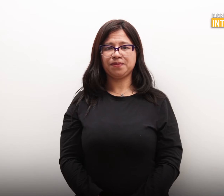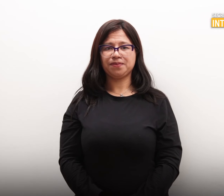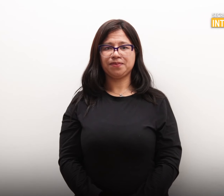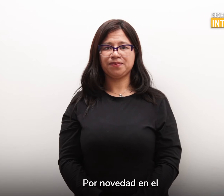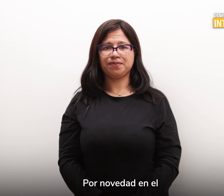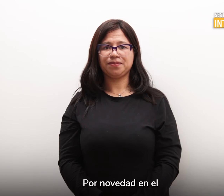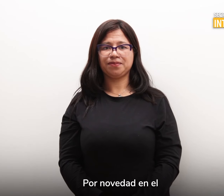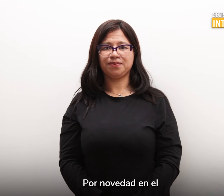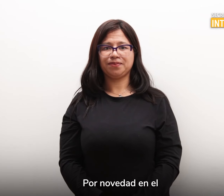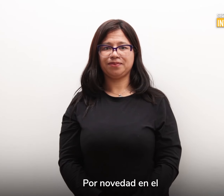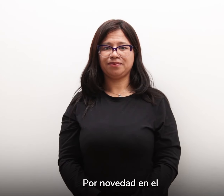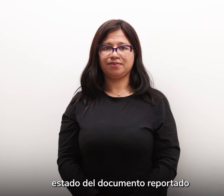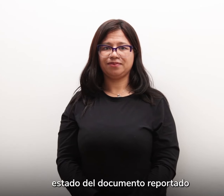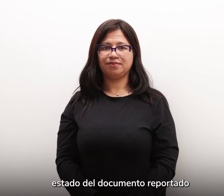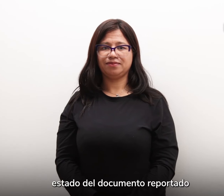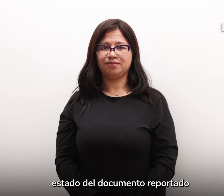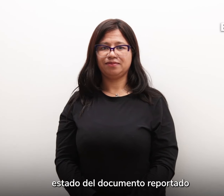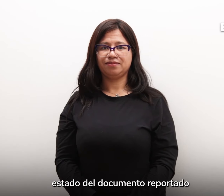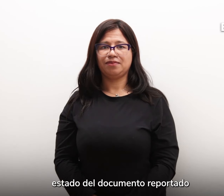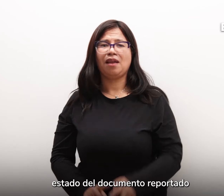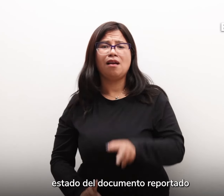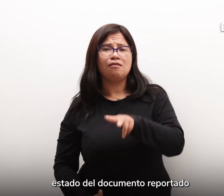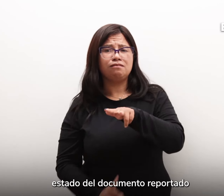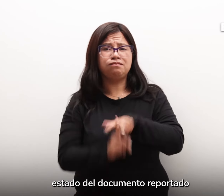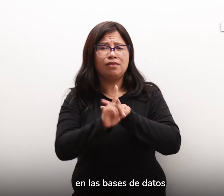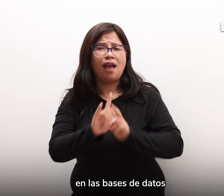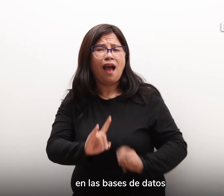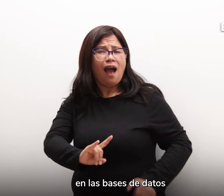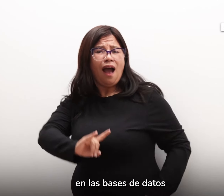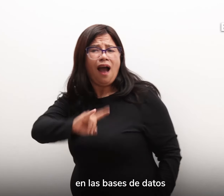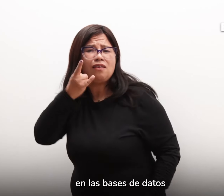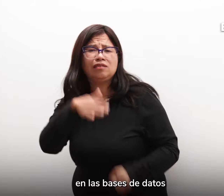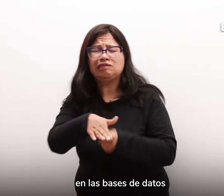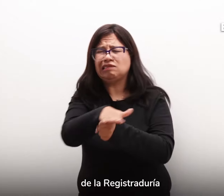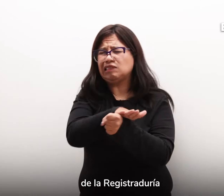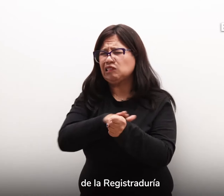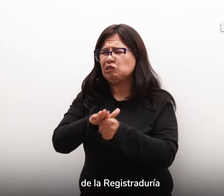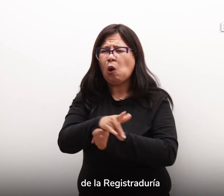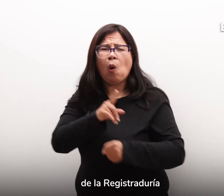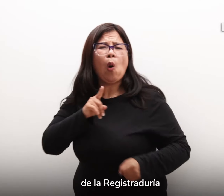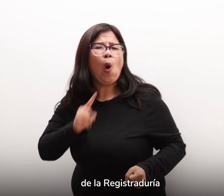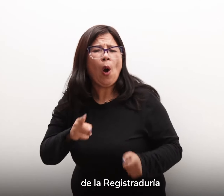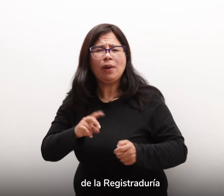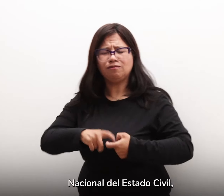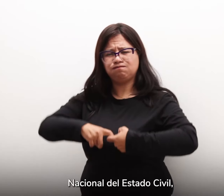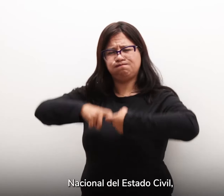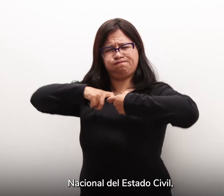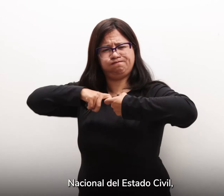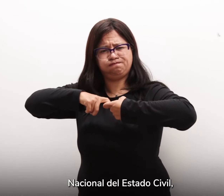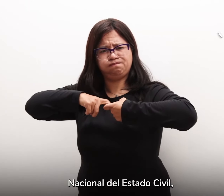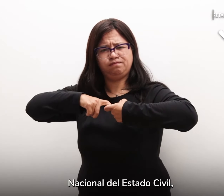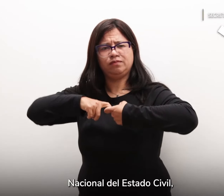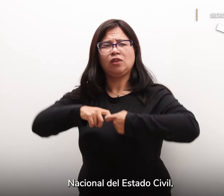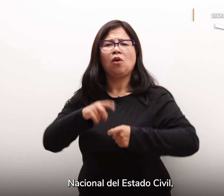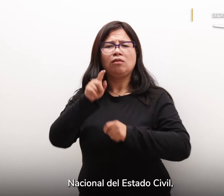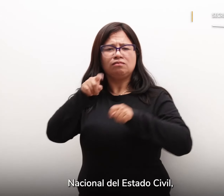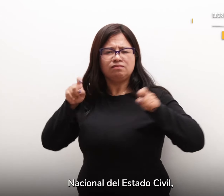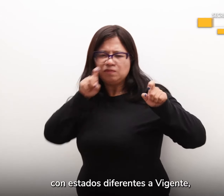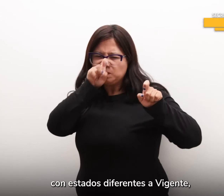Por novedad en el estado del documento reportado en las bases de datos de la Registraduría Nacional del Estado Civil Con